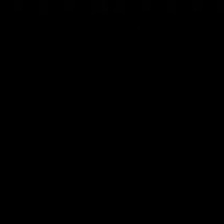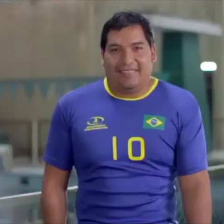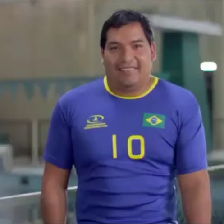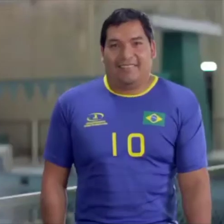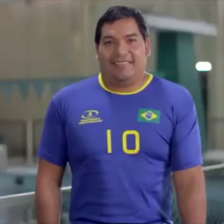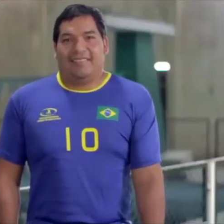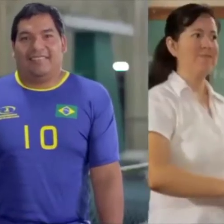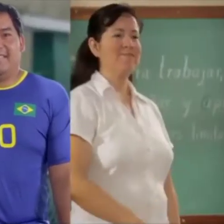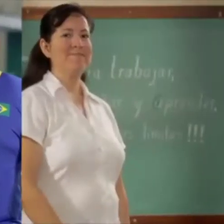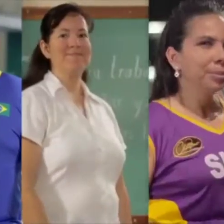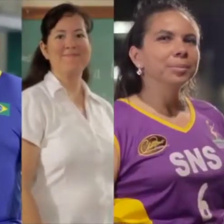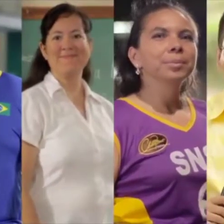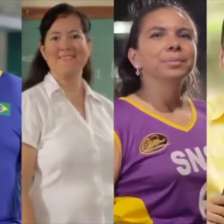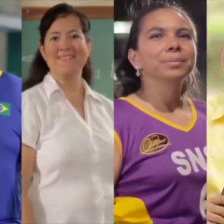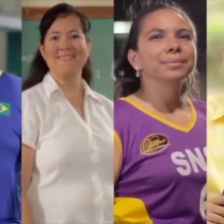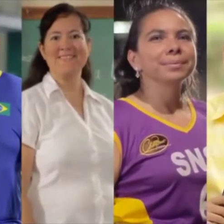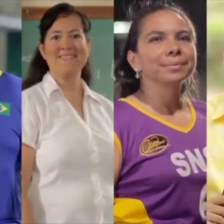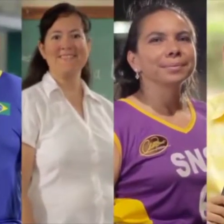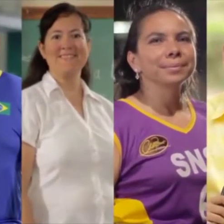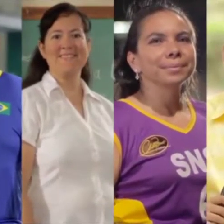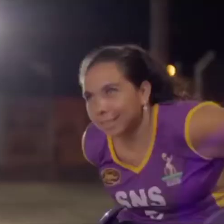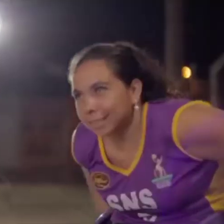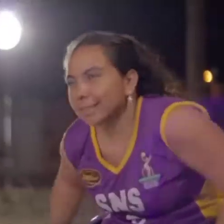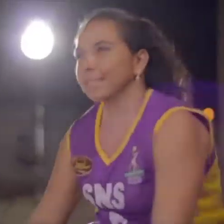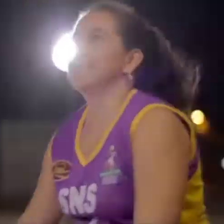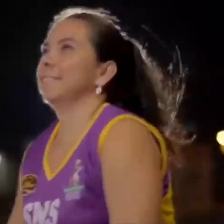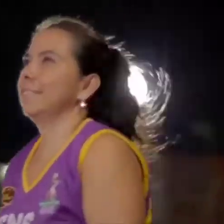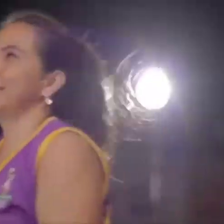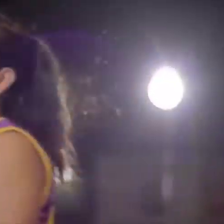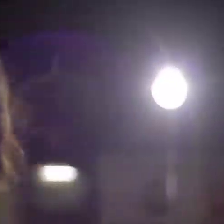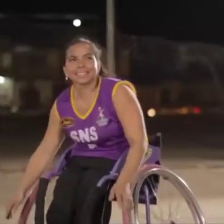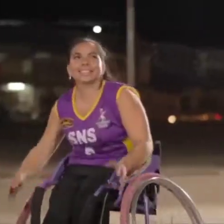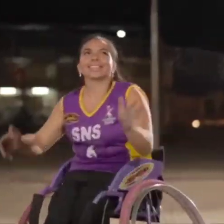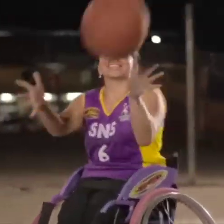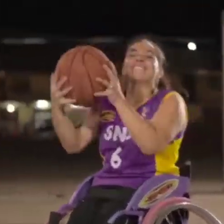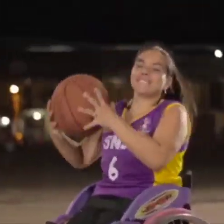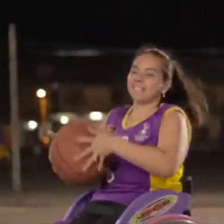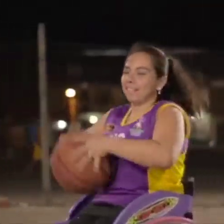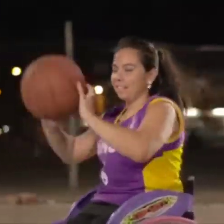Somos hombres y mujeres de acción. Nada me ha impedido entrar en el fuego.